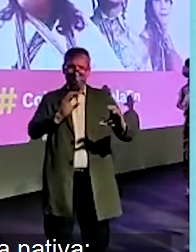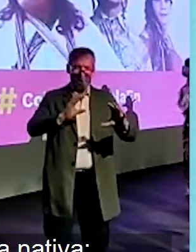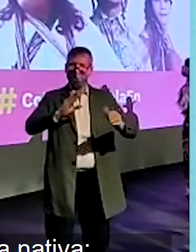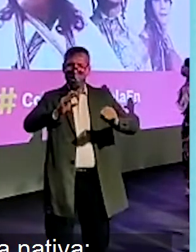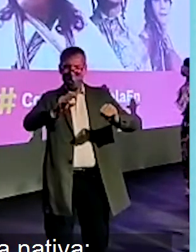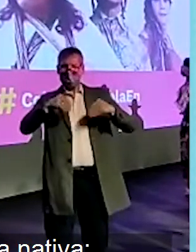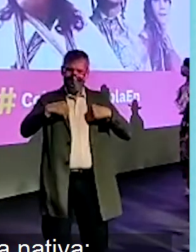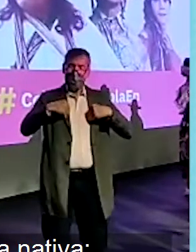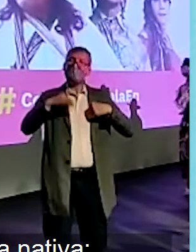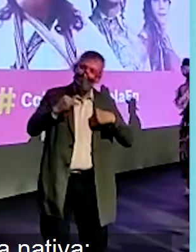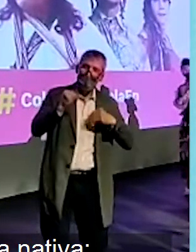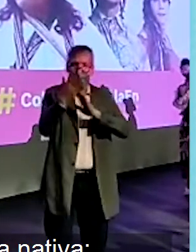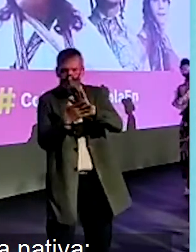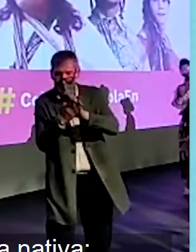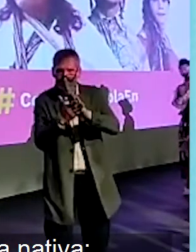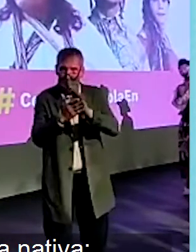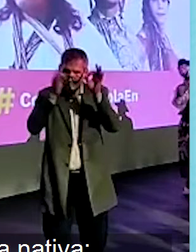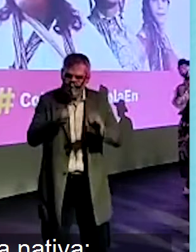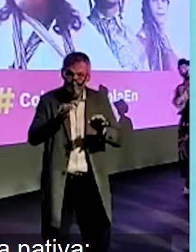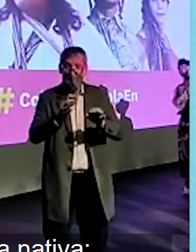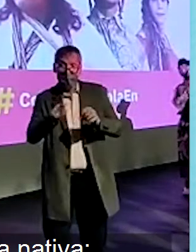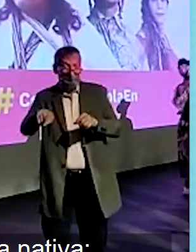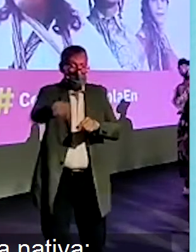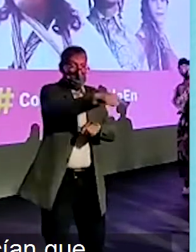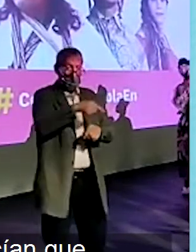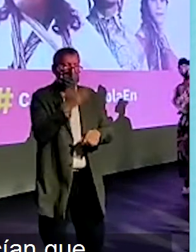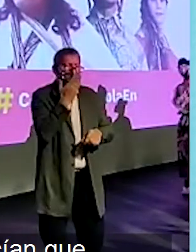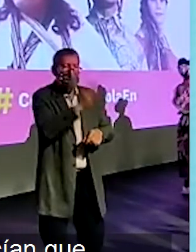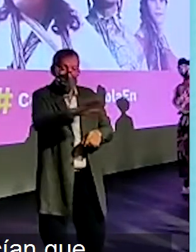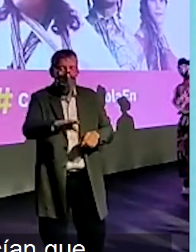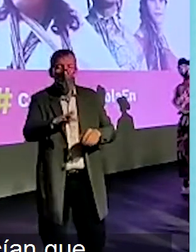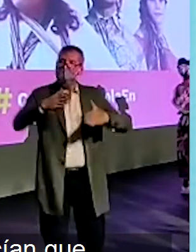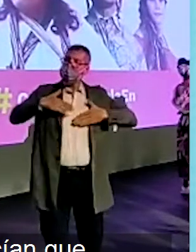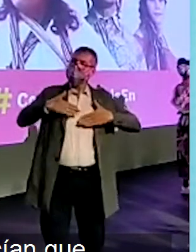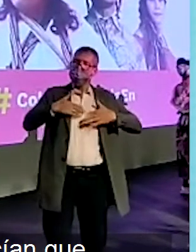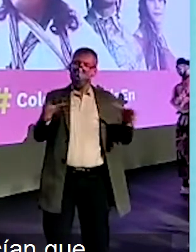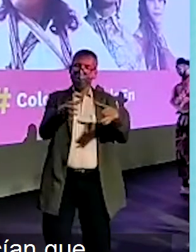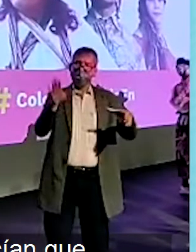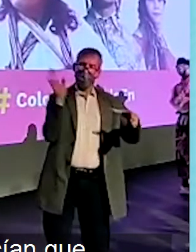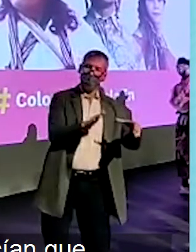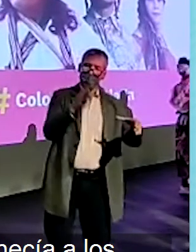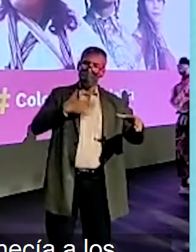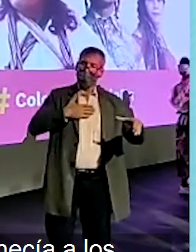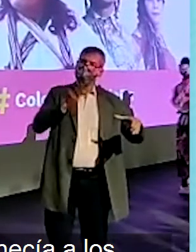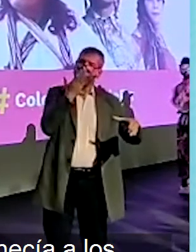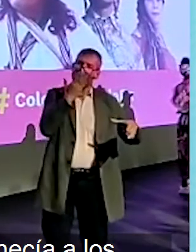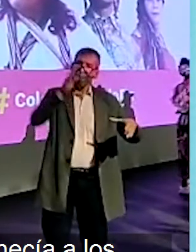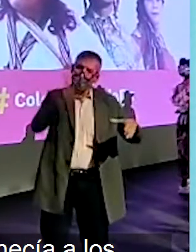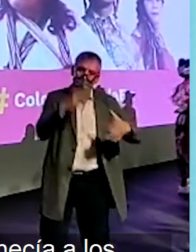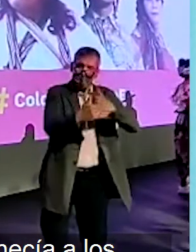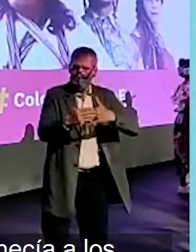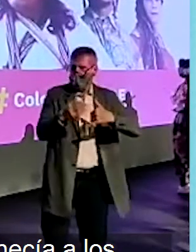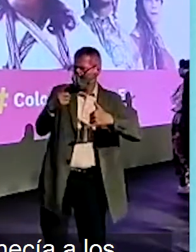qué la lengua de señas también debía ser considerada una lengua nativa. Cuando todos los miembros presentes decían que era